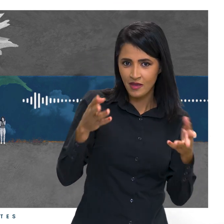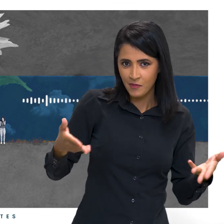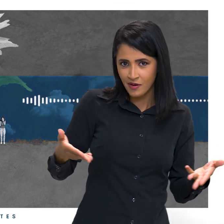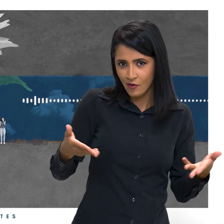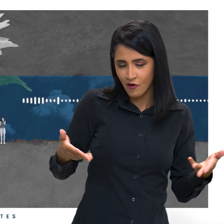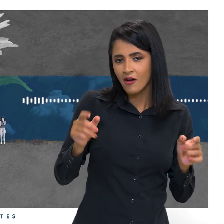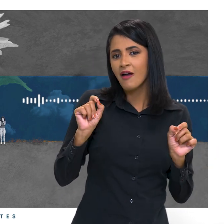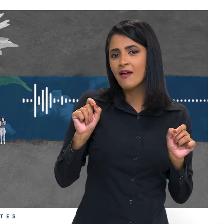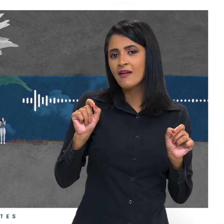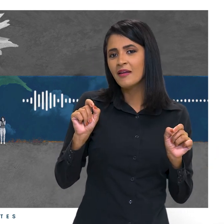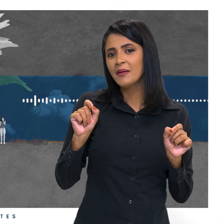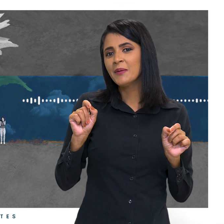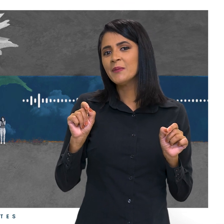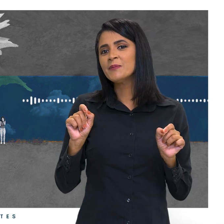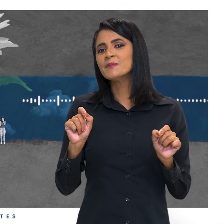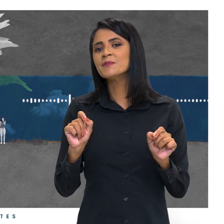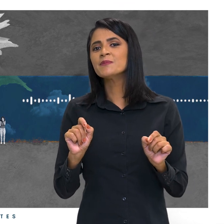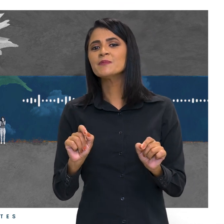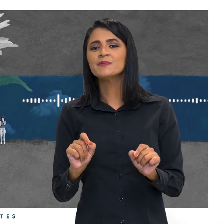é...